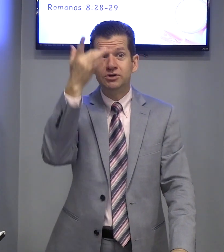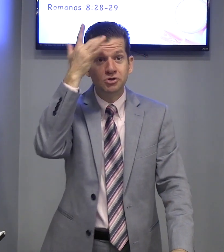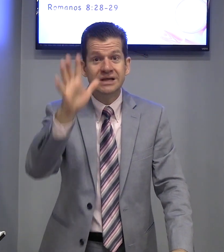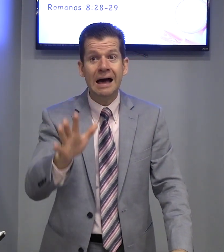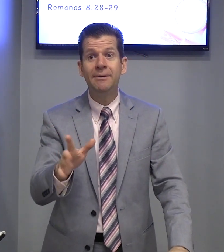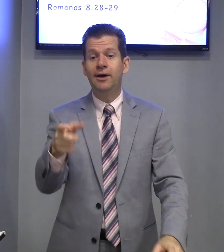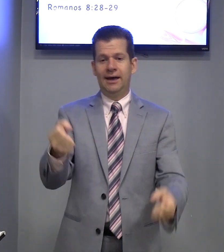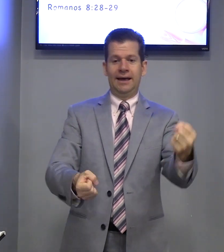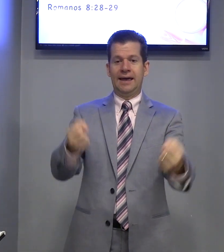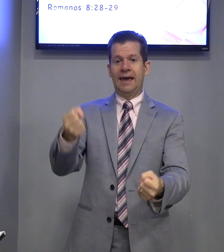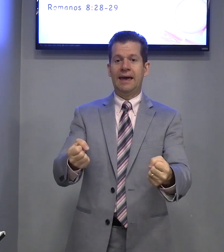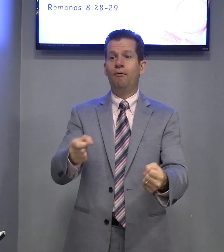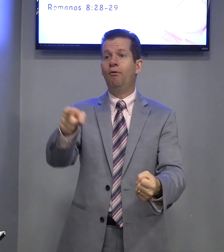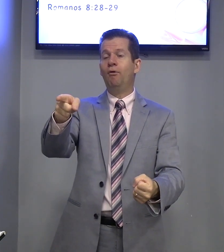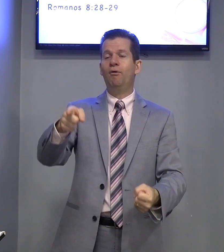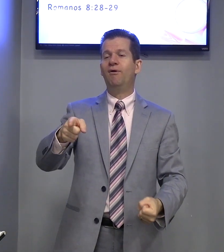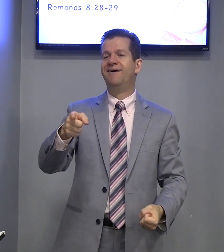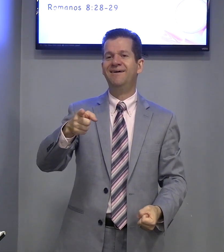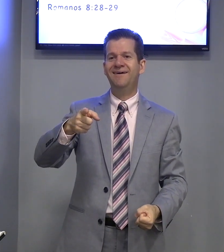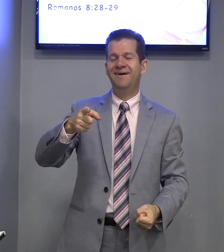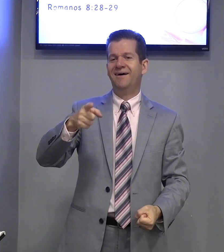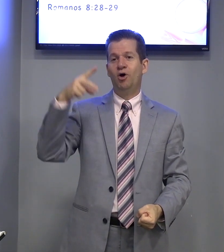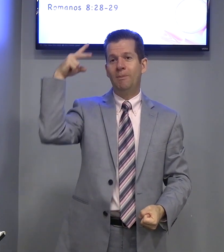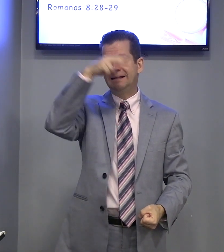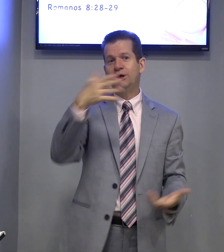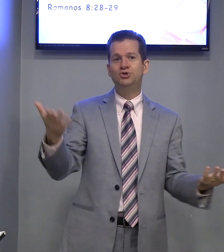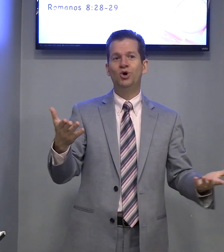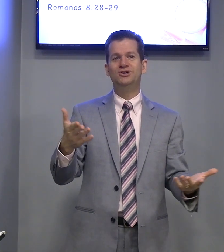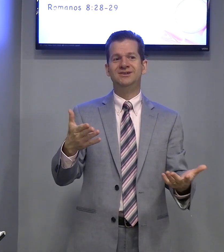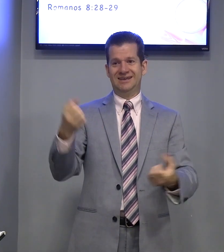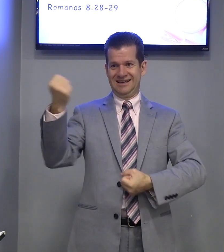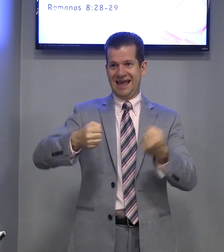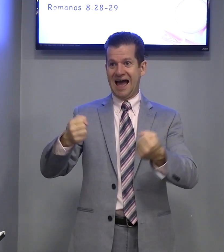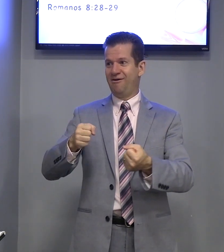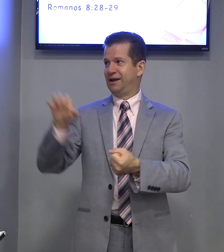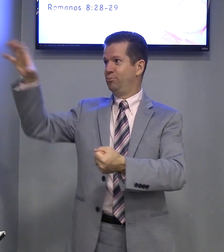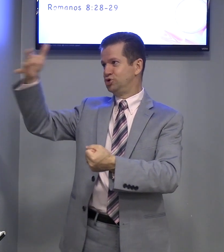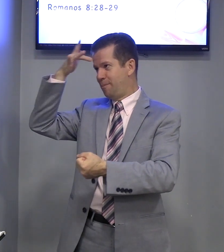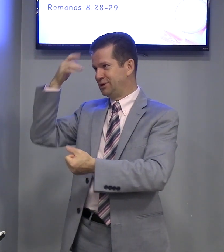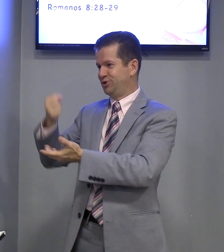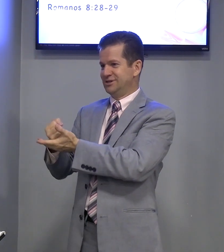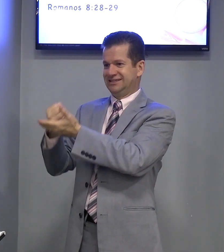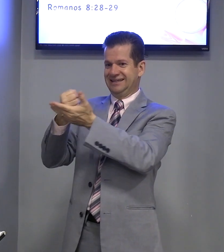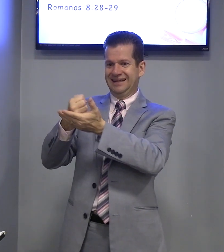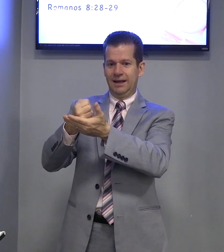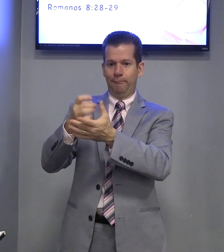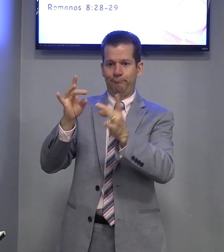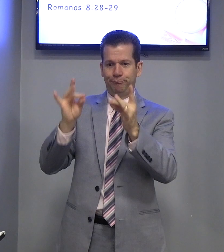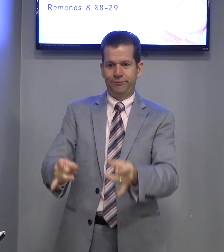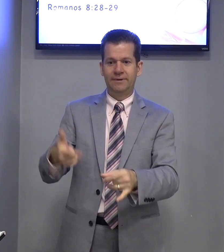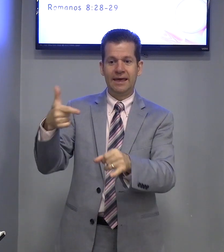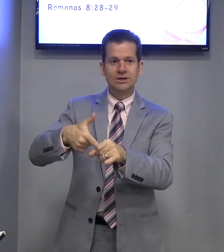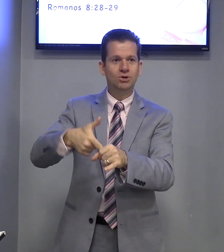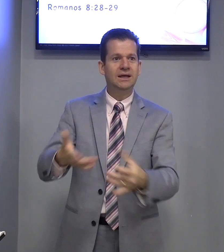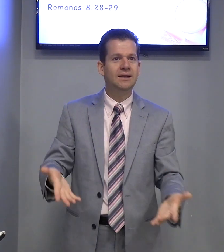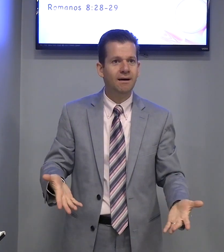você não sabe O Mateus hoje Carro, né? Buscou pessoas Gasolina